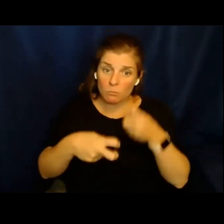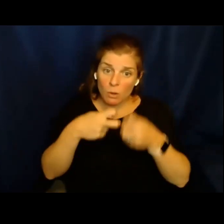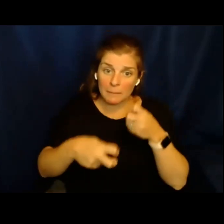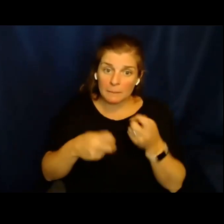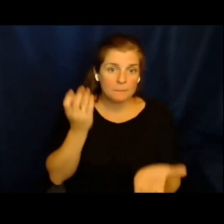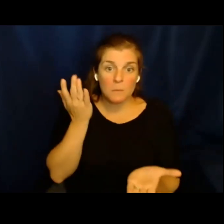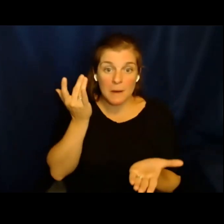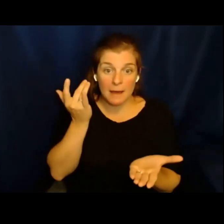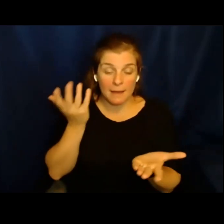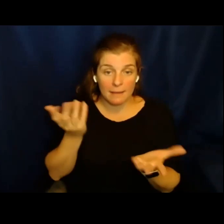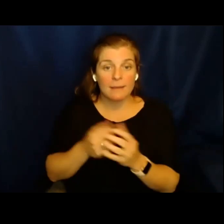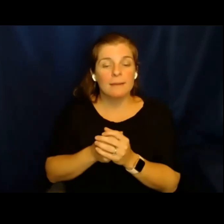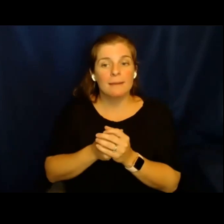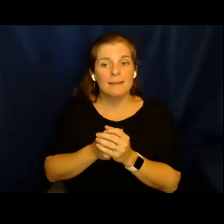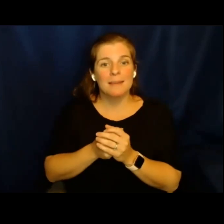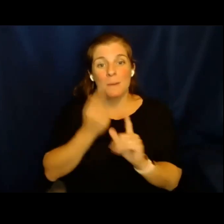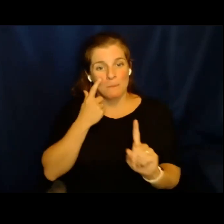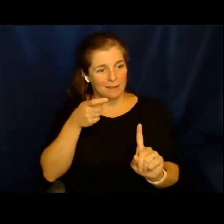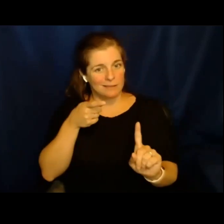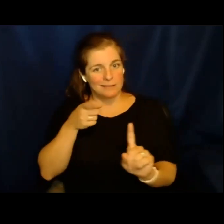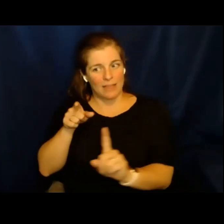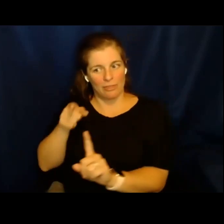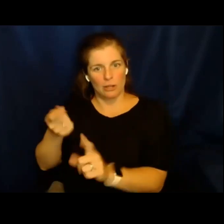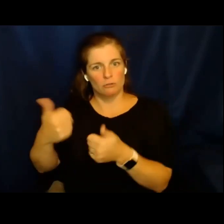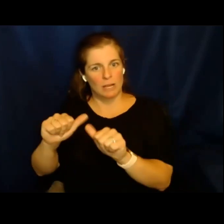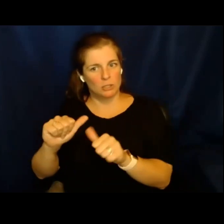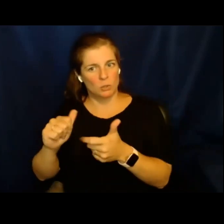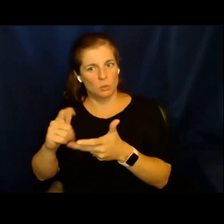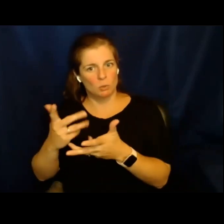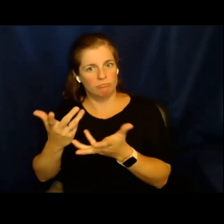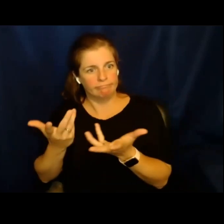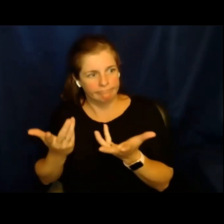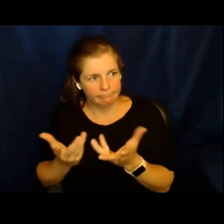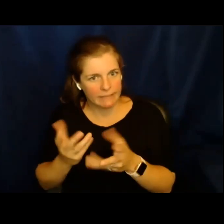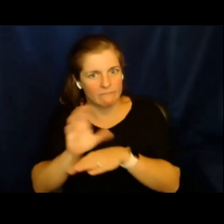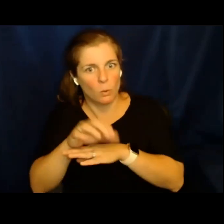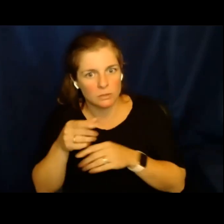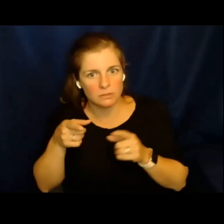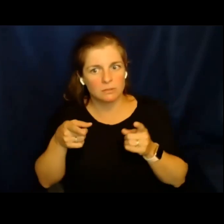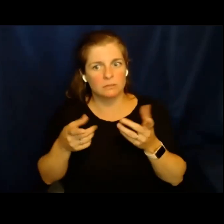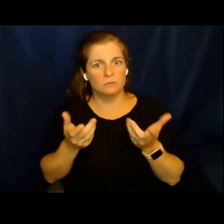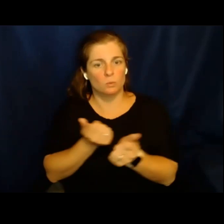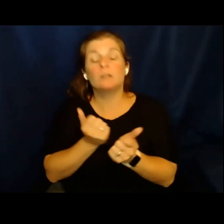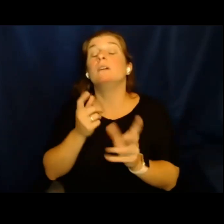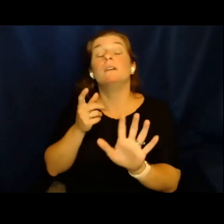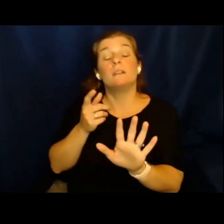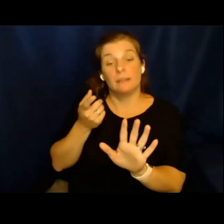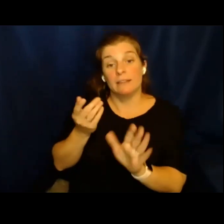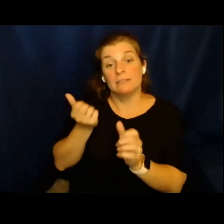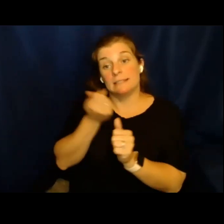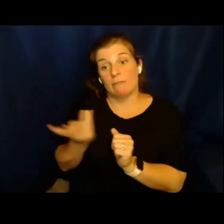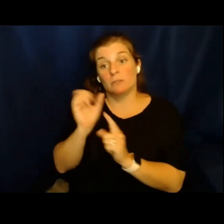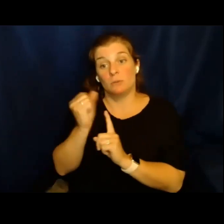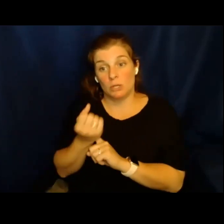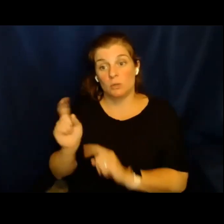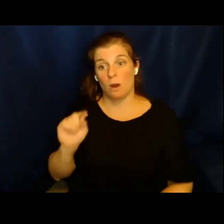muy problemático porque en búsqueda del enforzamiento hay varias instancias